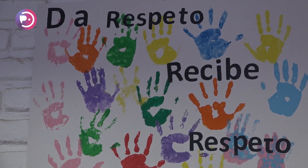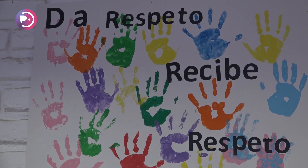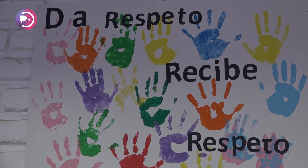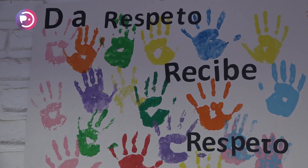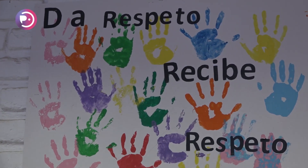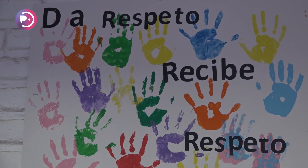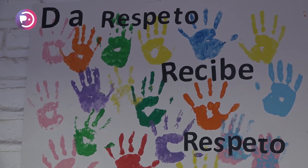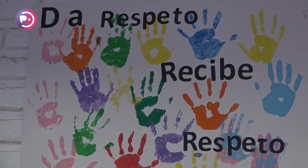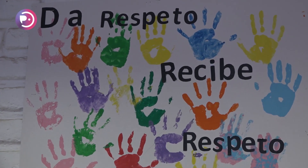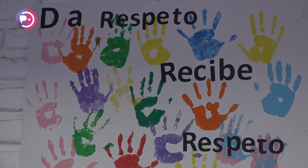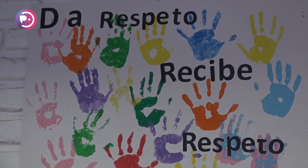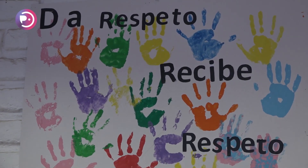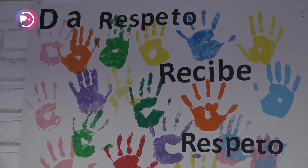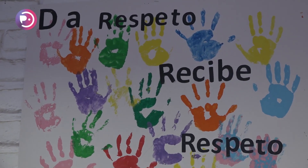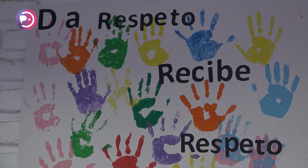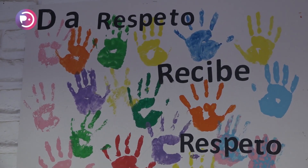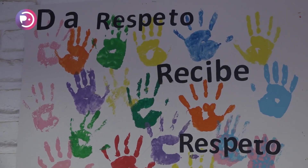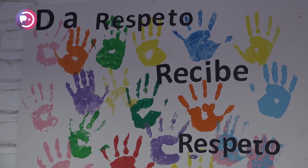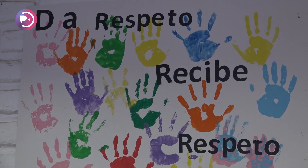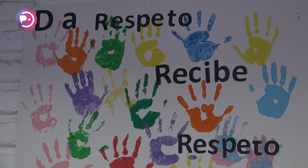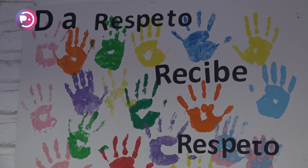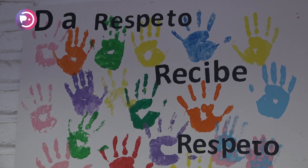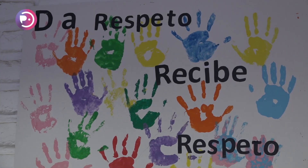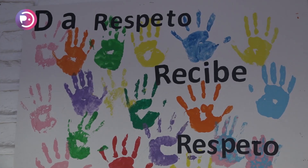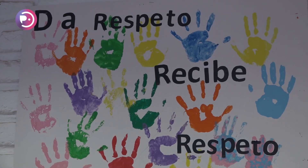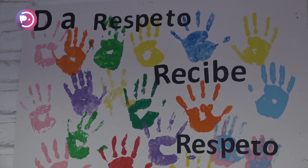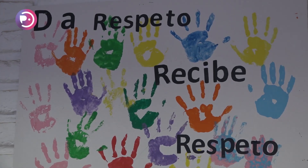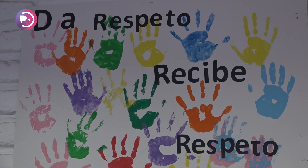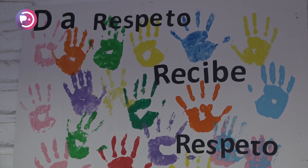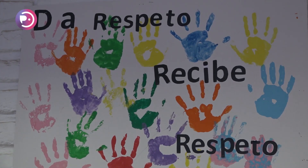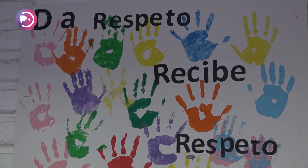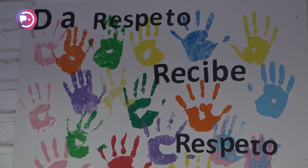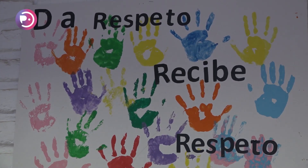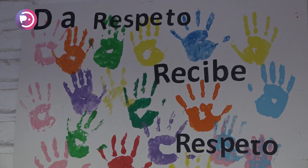aceptado, la han acogido, la han integrado, por parte de la comunidad educativa.